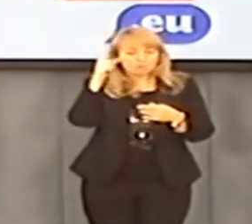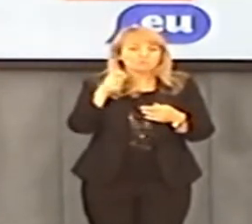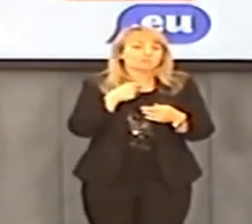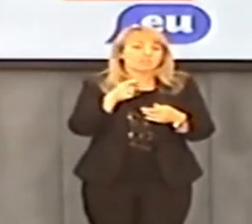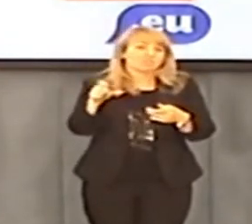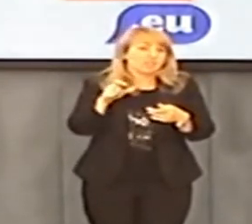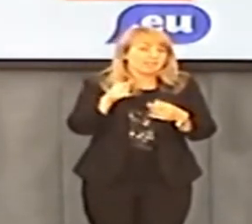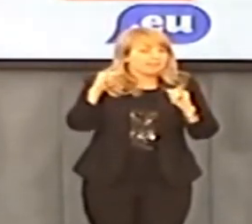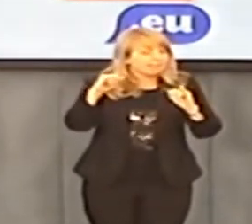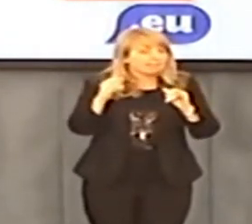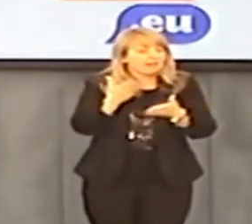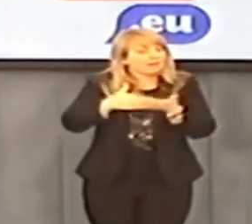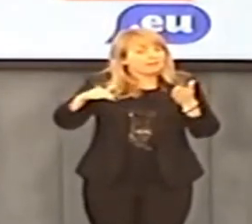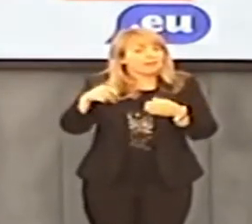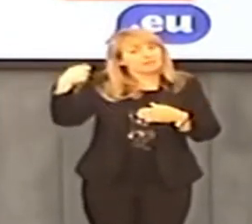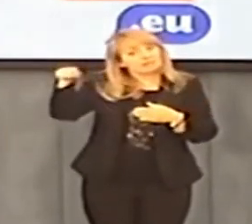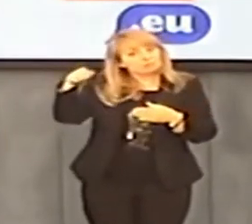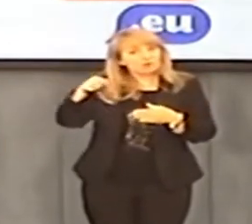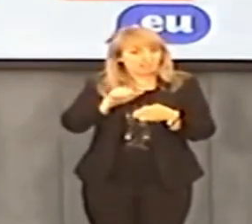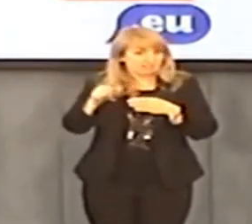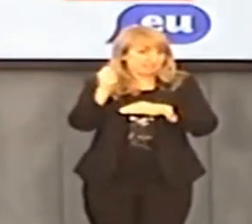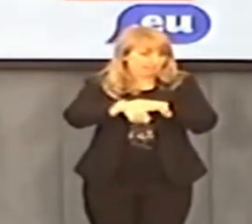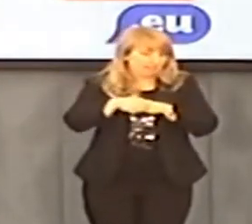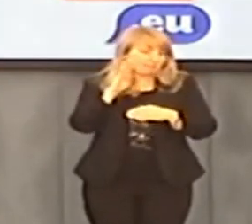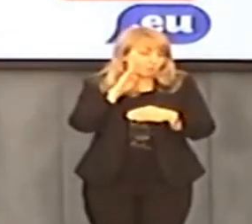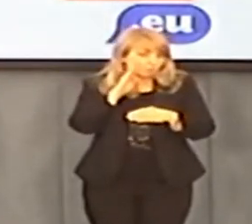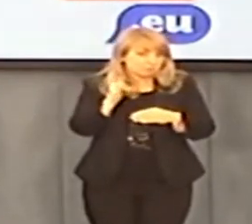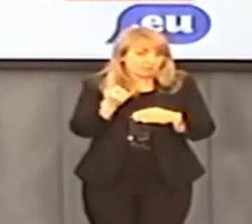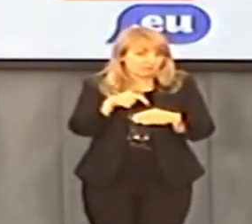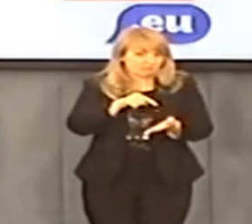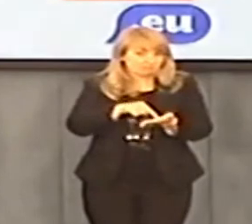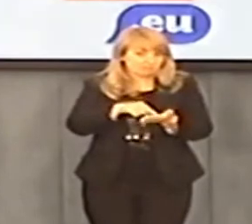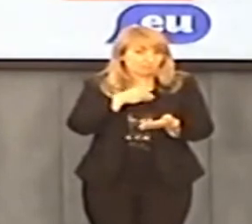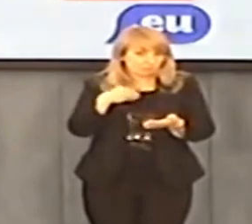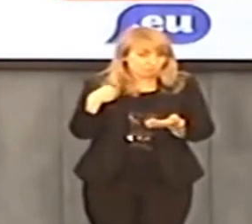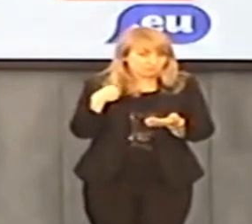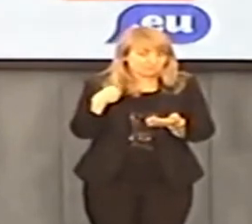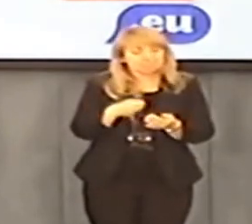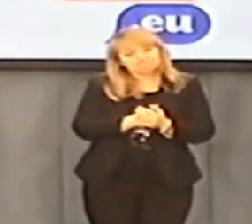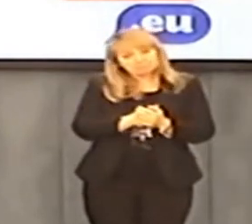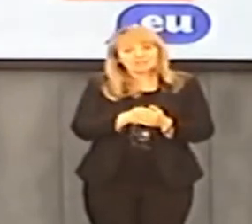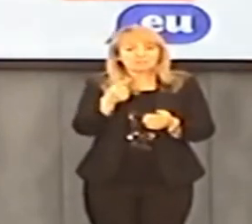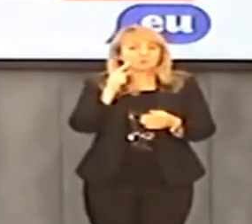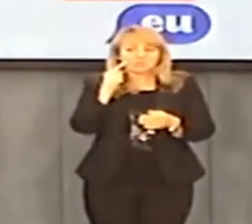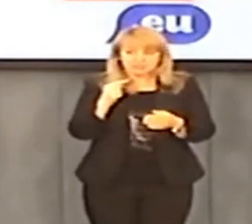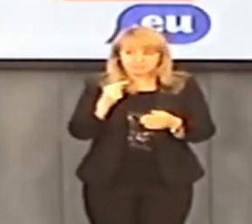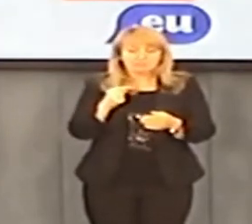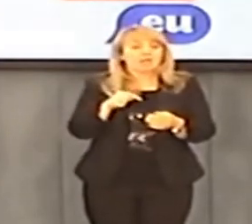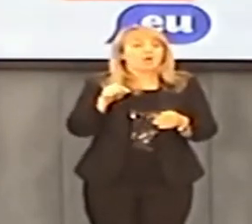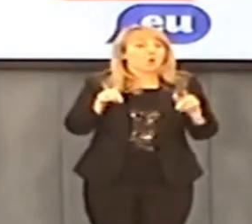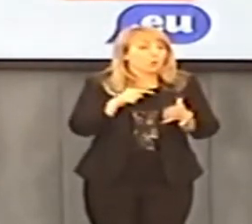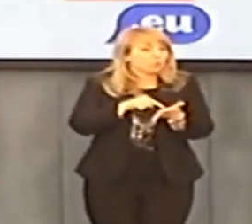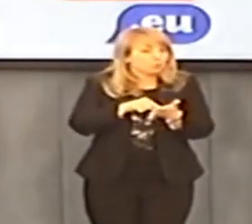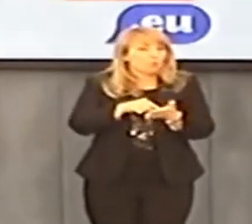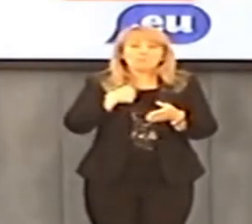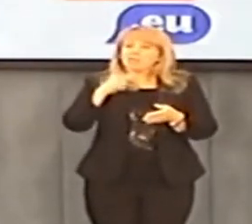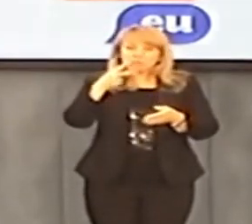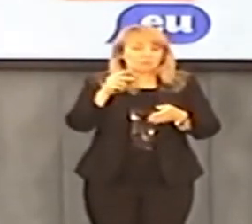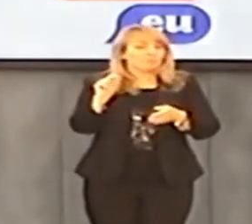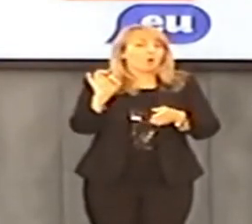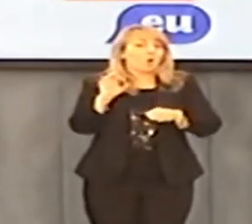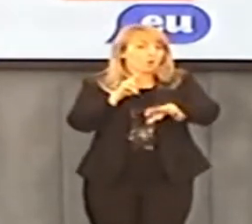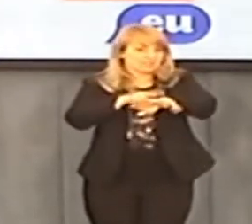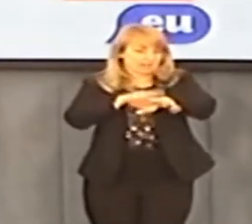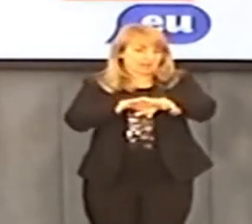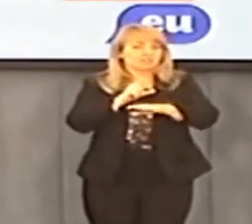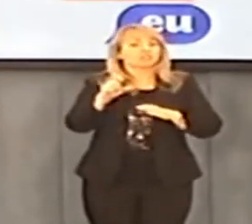demokratycznym była taka kara dla kogoś, że przestaje być ministrem w kodeksie kary. Ale to pół żartem. Natomiast serio to jest tak. Przecież w tym wszystkim nie